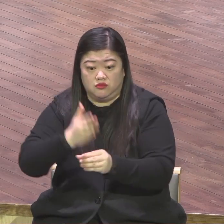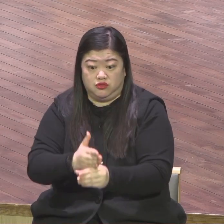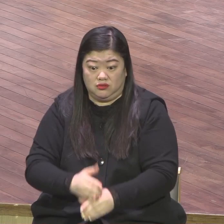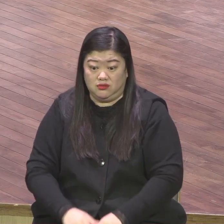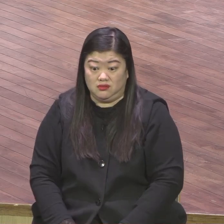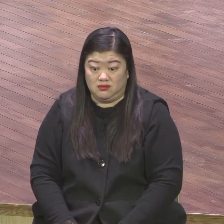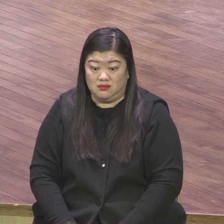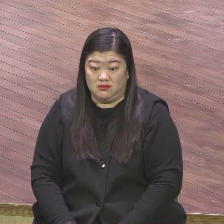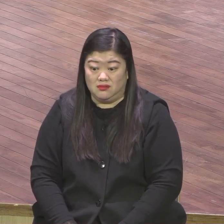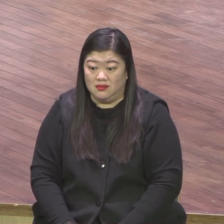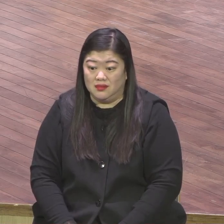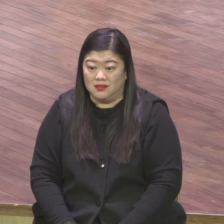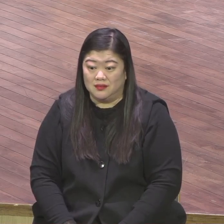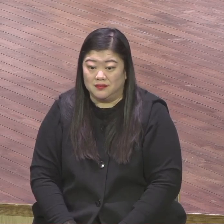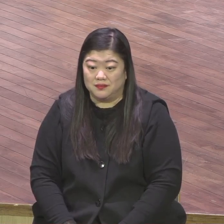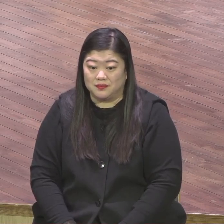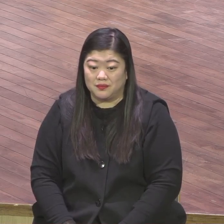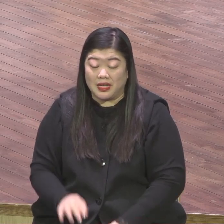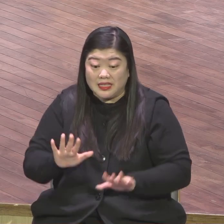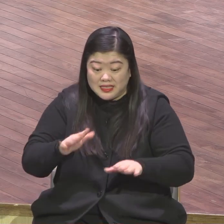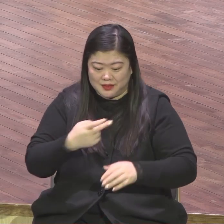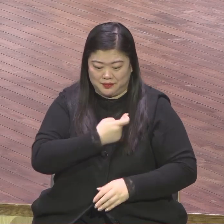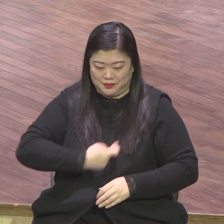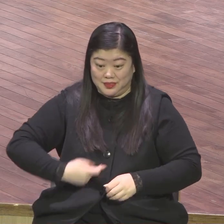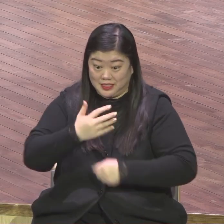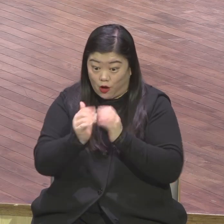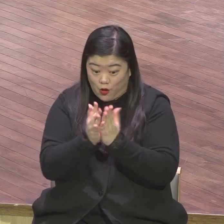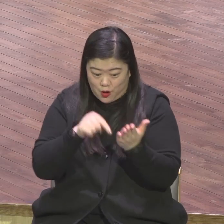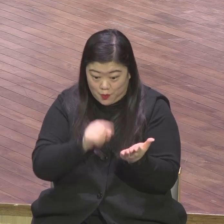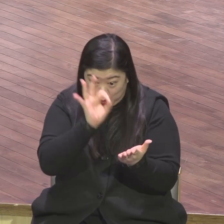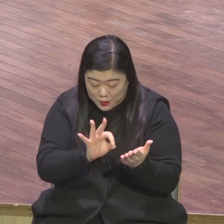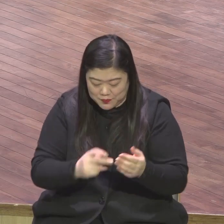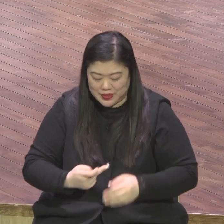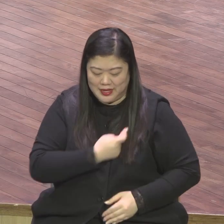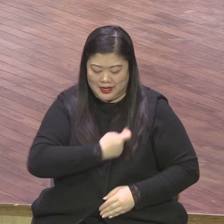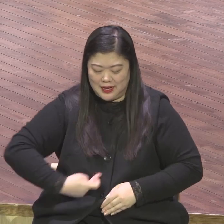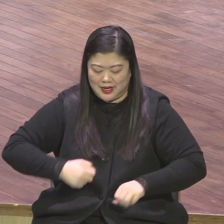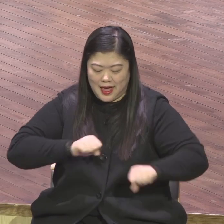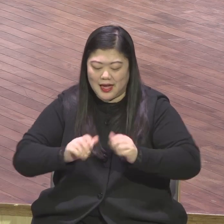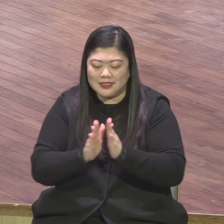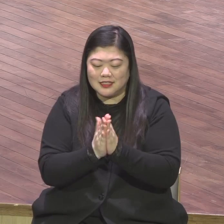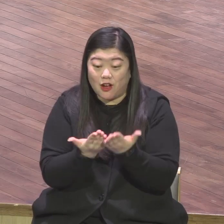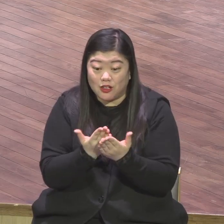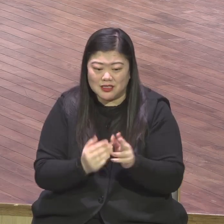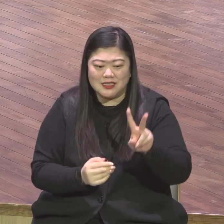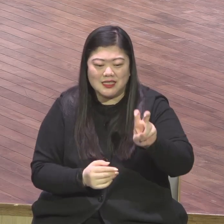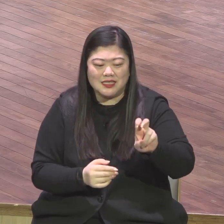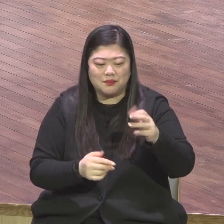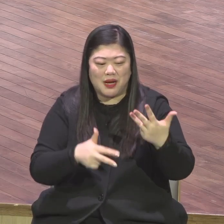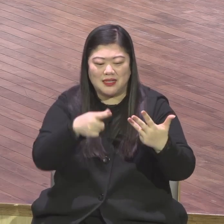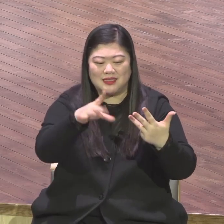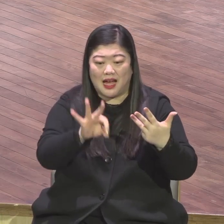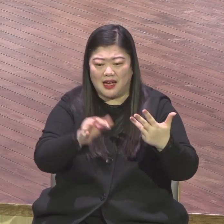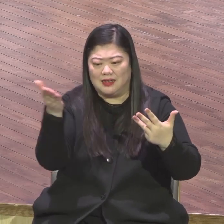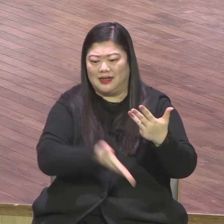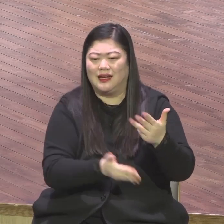하나님의 29장의 4등전을 서게 하야 좋사사 그것이 우리에게 주어진 천명 소명 사명이에요